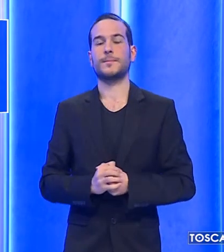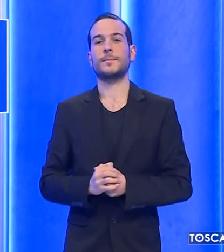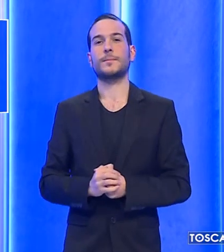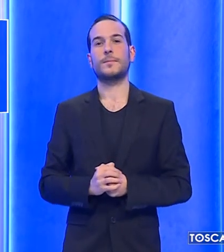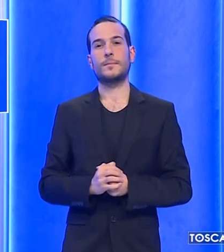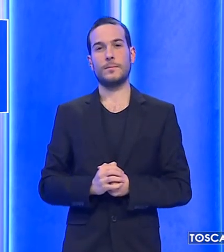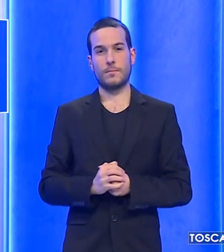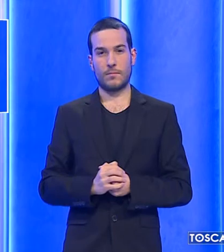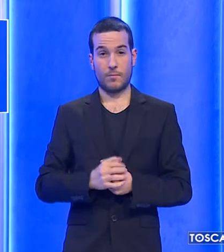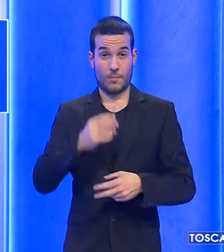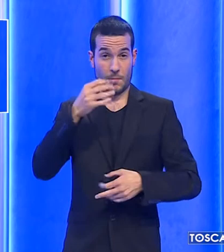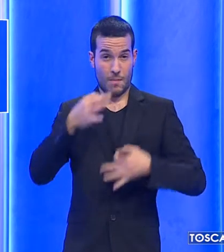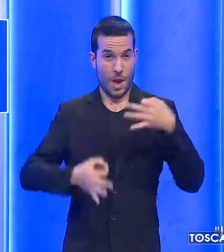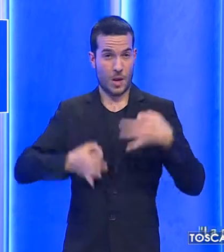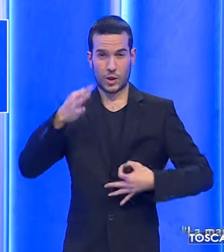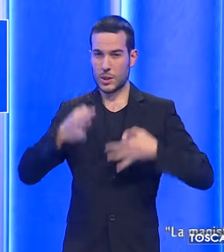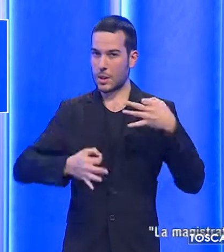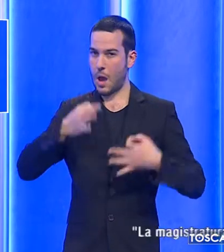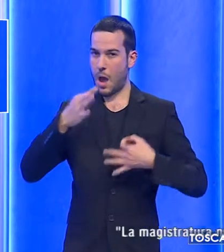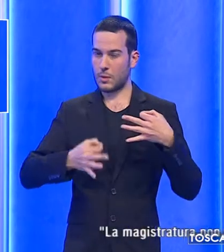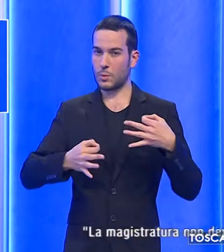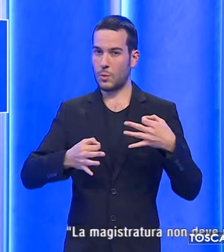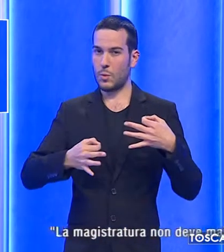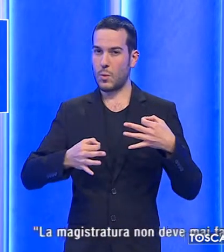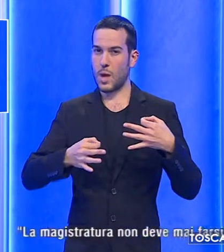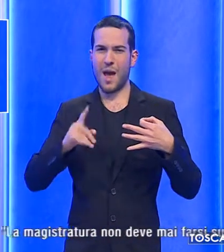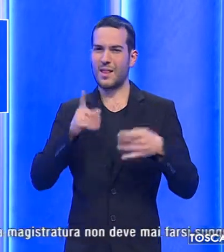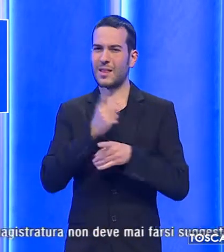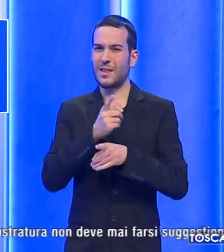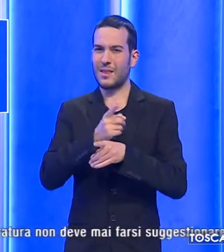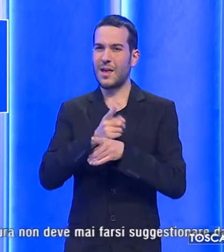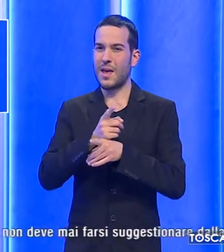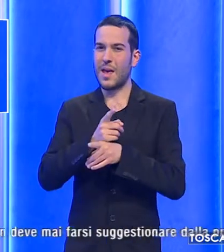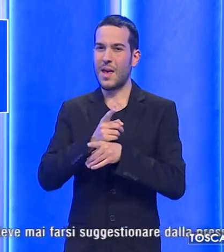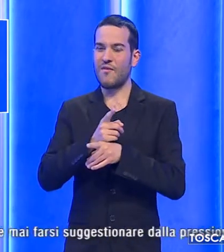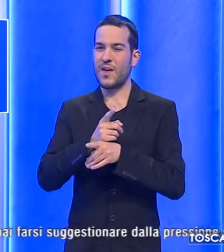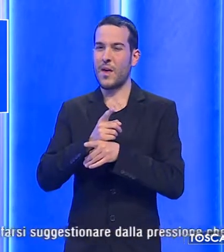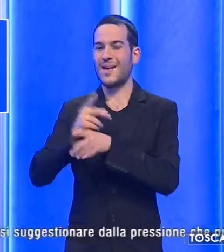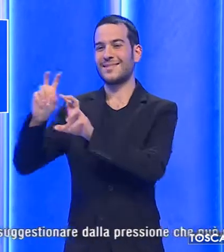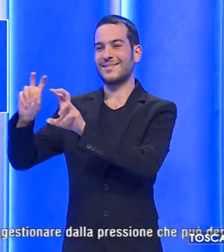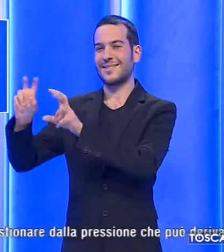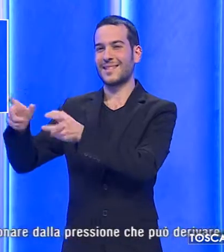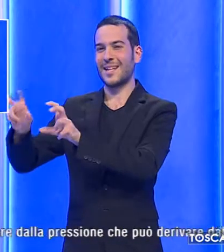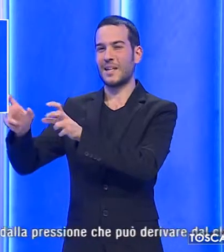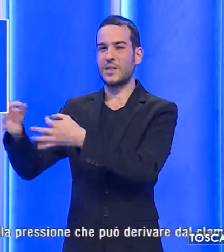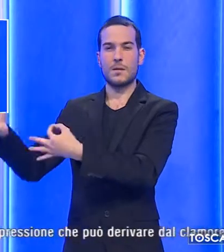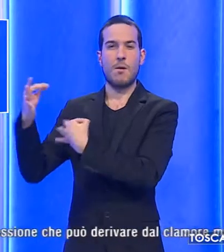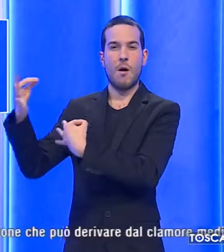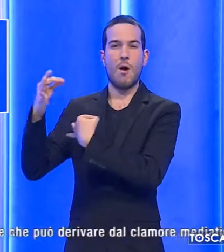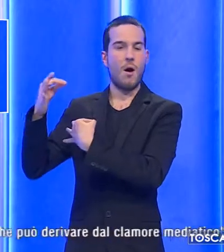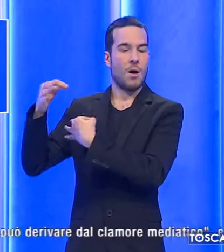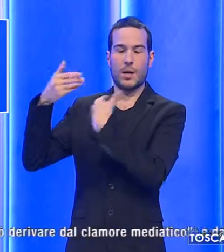La magistratura non deve mai farsi suggestionare dalla pressione che può derivare dal clamore